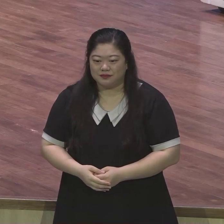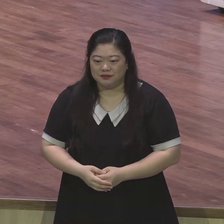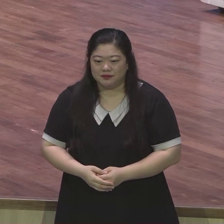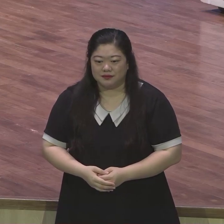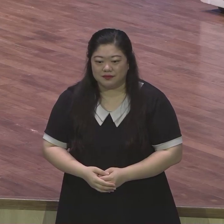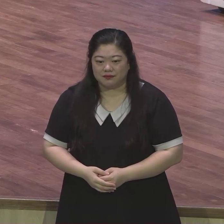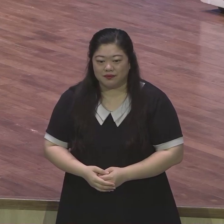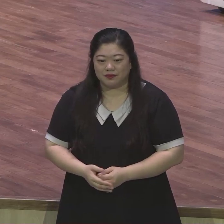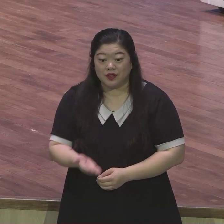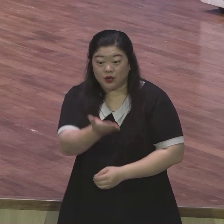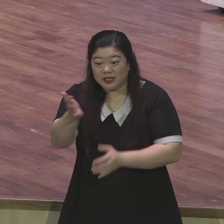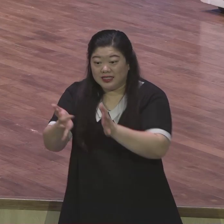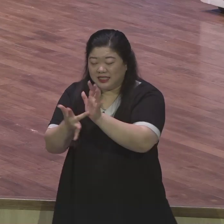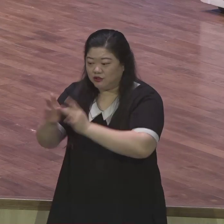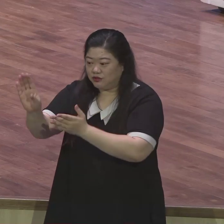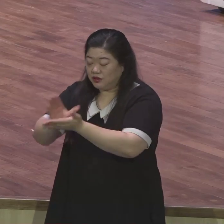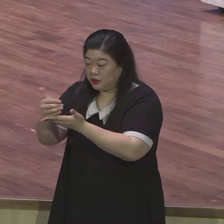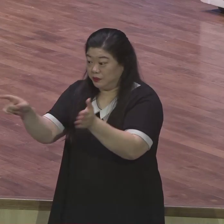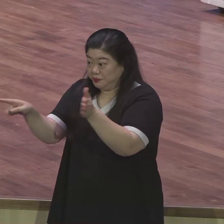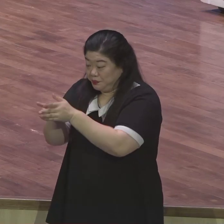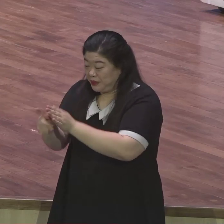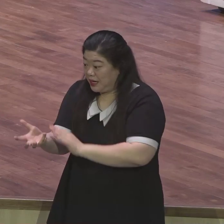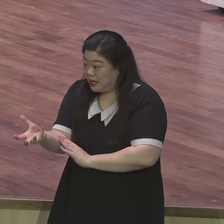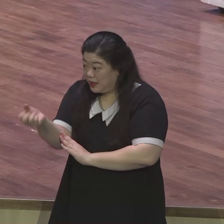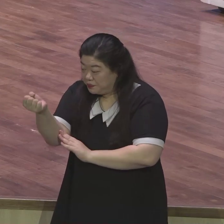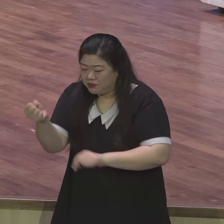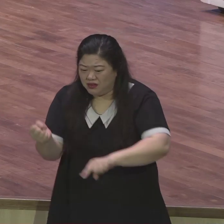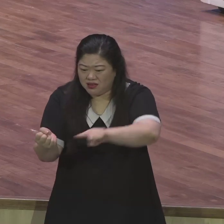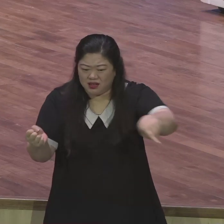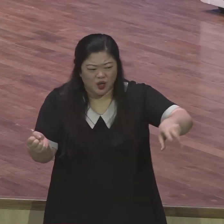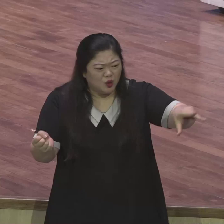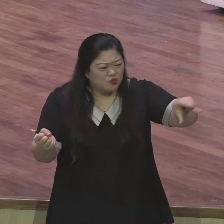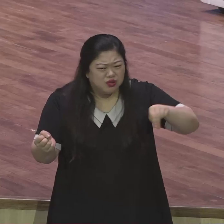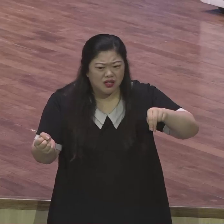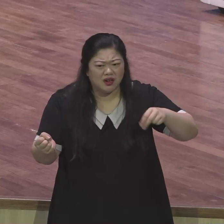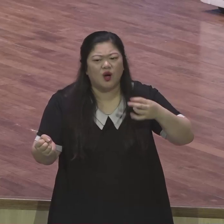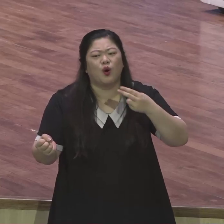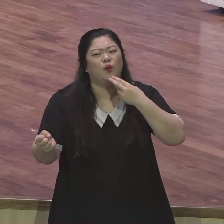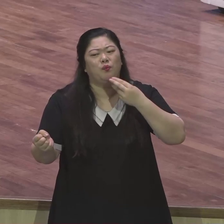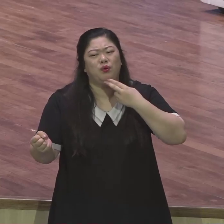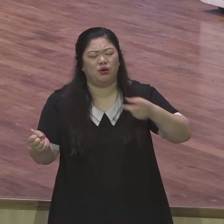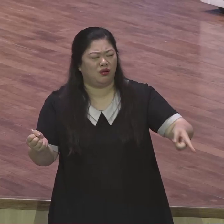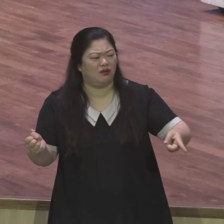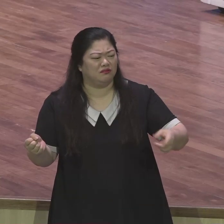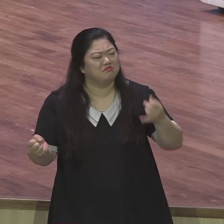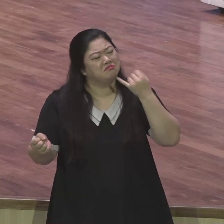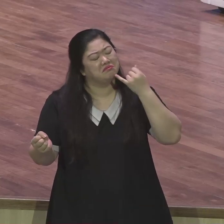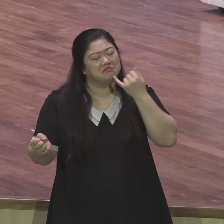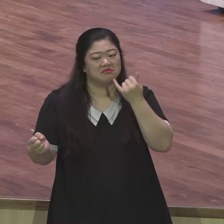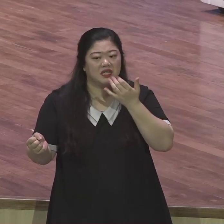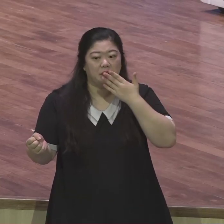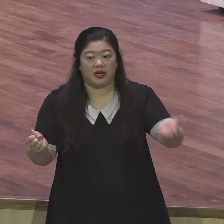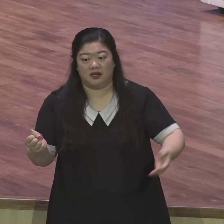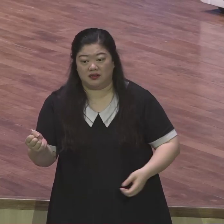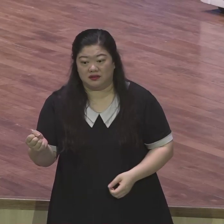문제되지 않음을 믿으라는 것입니다 믿기만 하면 됩니까? 믿기만 하면 됩니다 그래서 고난과 문제 앞에